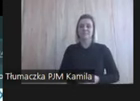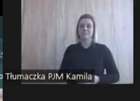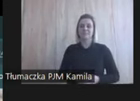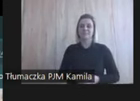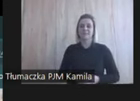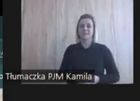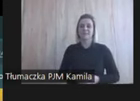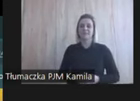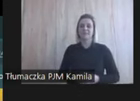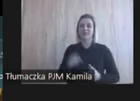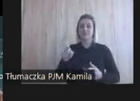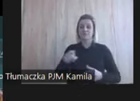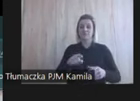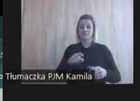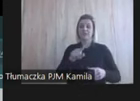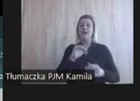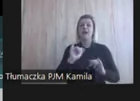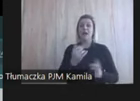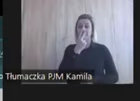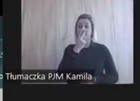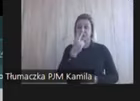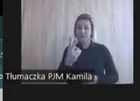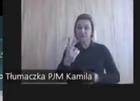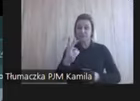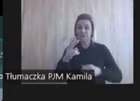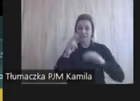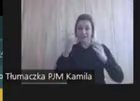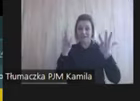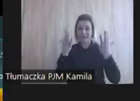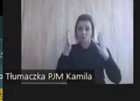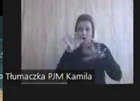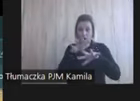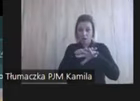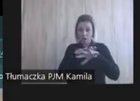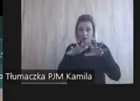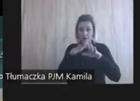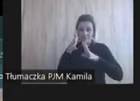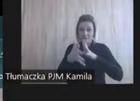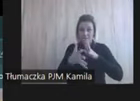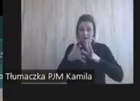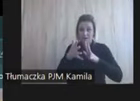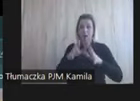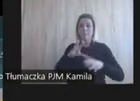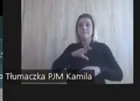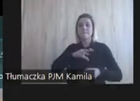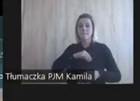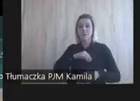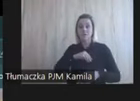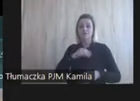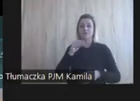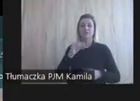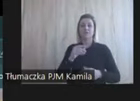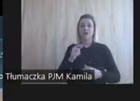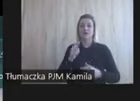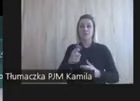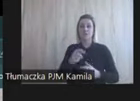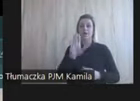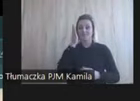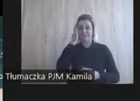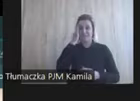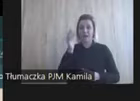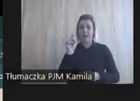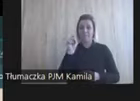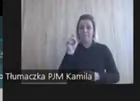i wszędzie tam, gdzie widzicie rączki migające, możecie, wiecie, że to będzie zamigane.